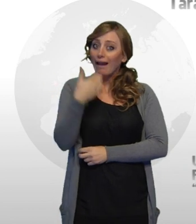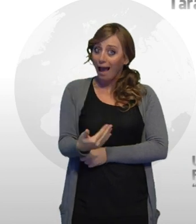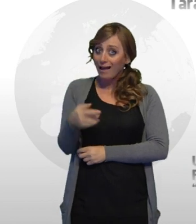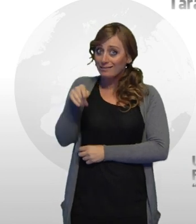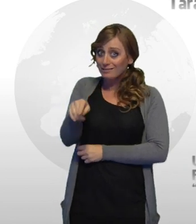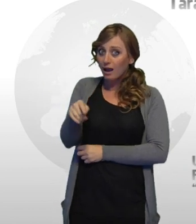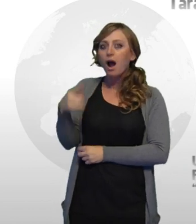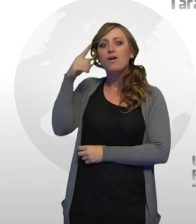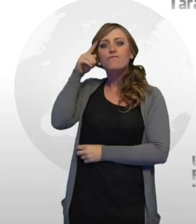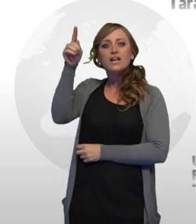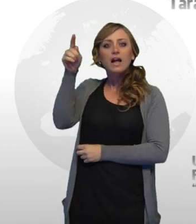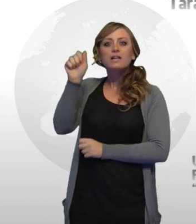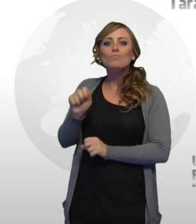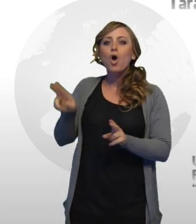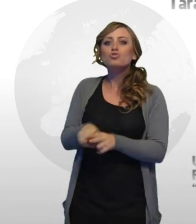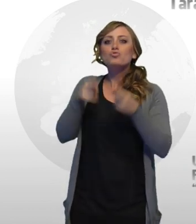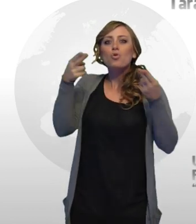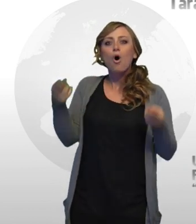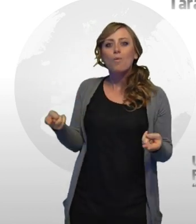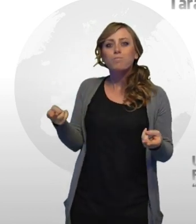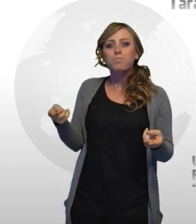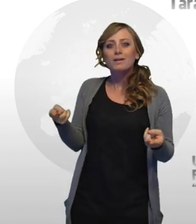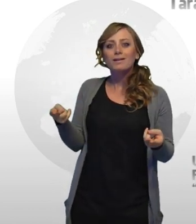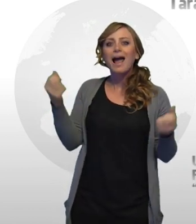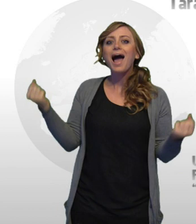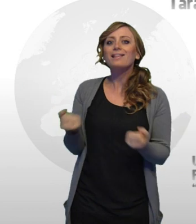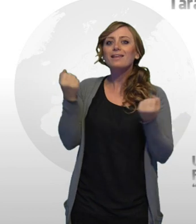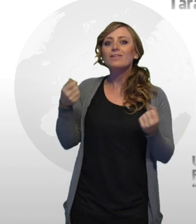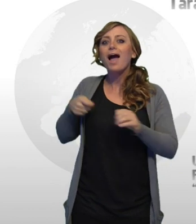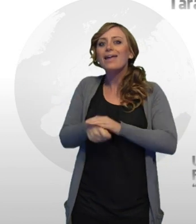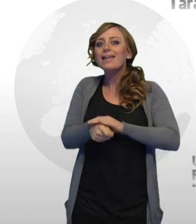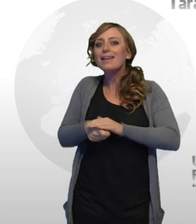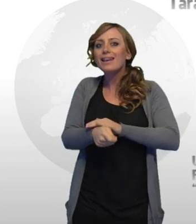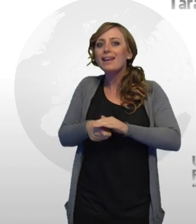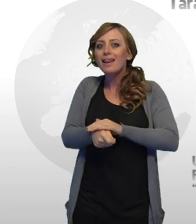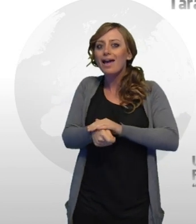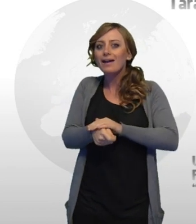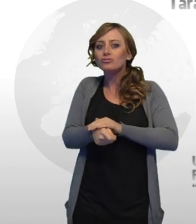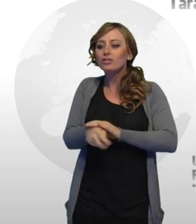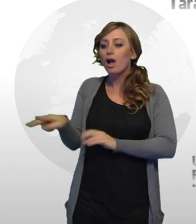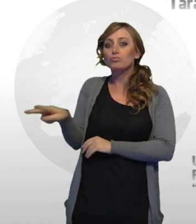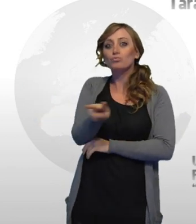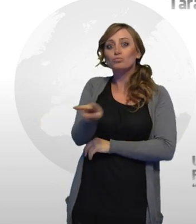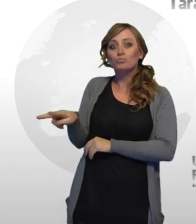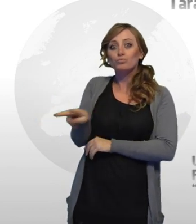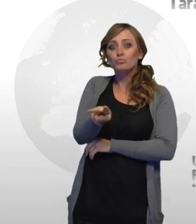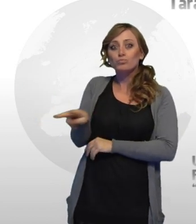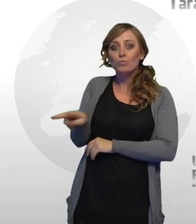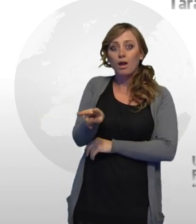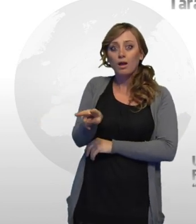e documentare l'attività illecita posta in essere dai due, che si avvalevano anche dell'operato del